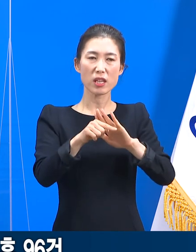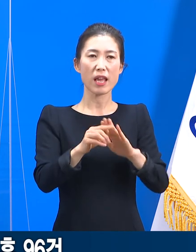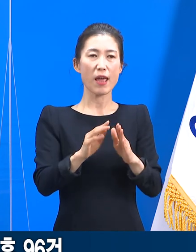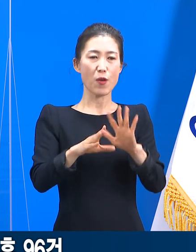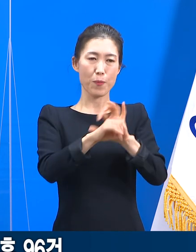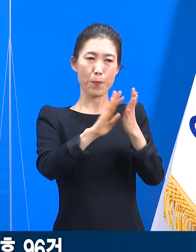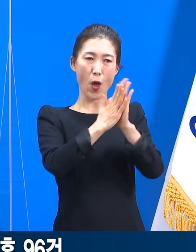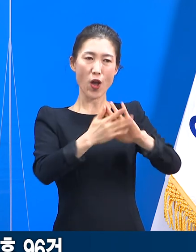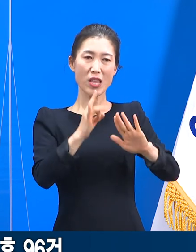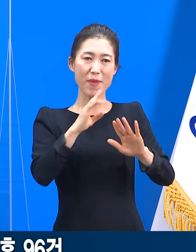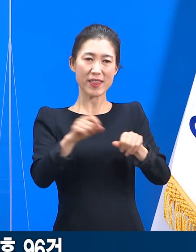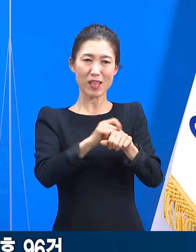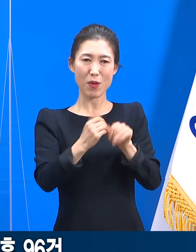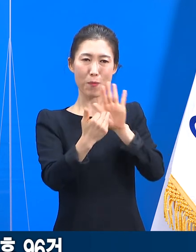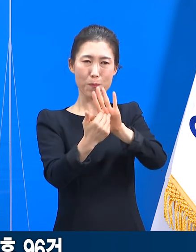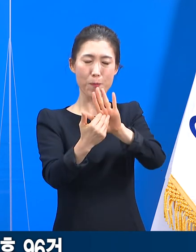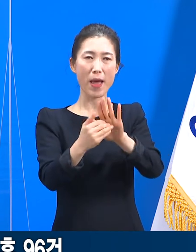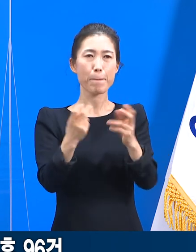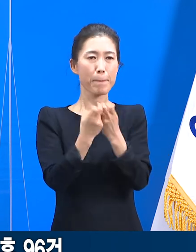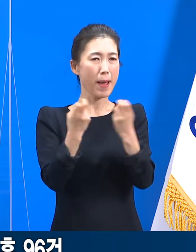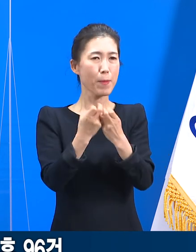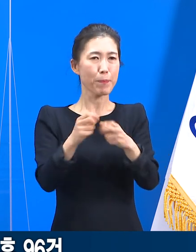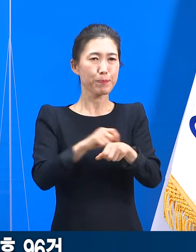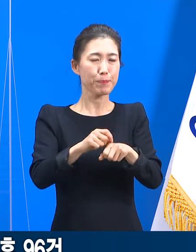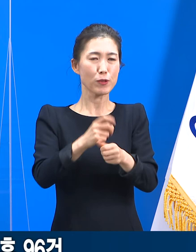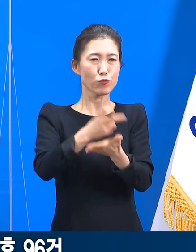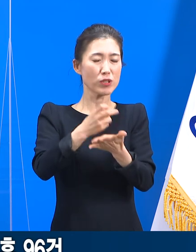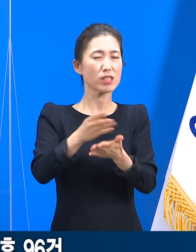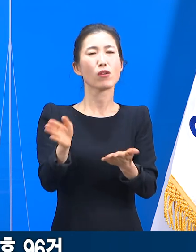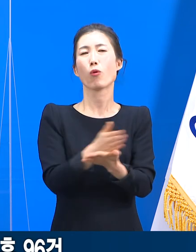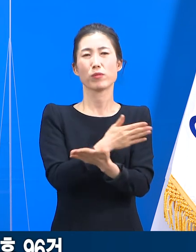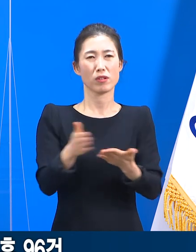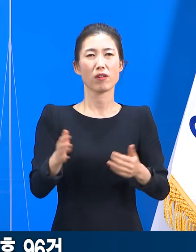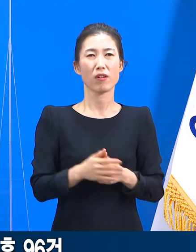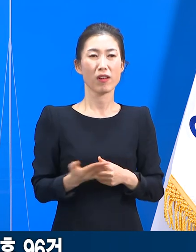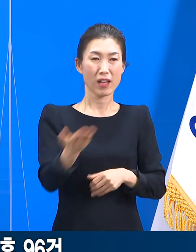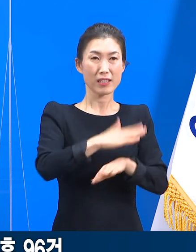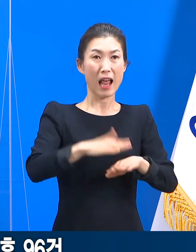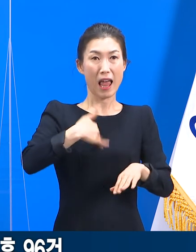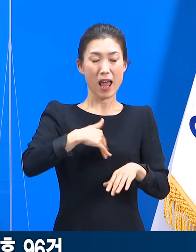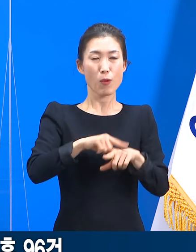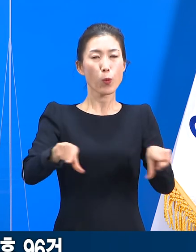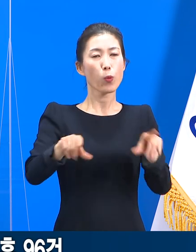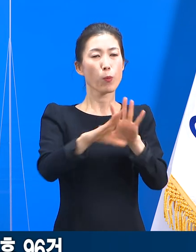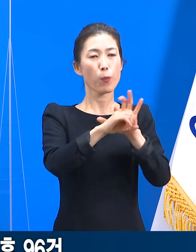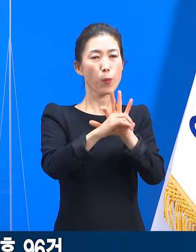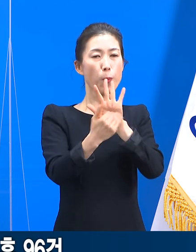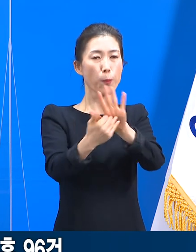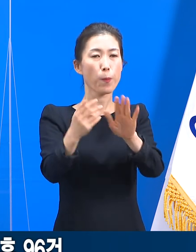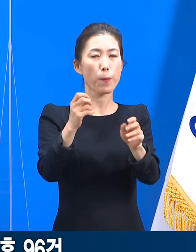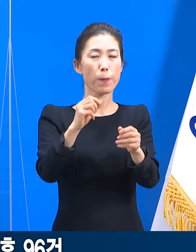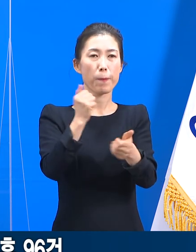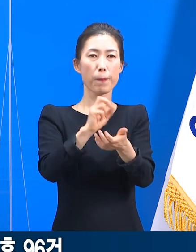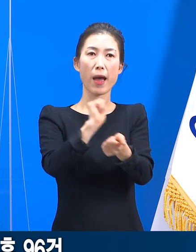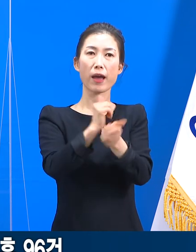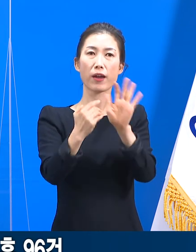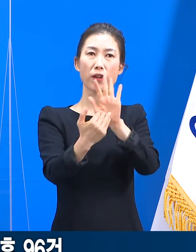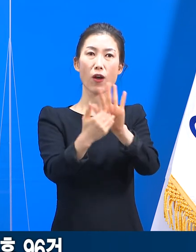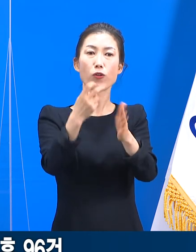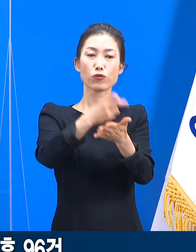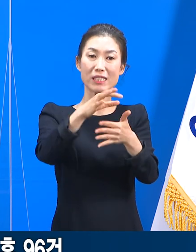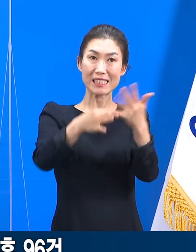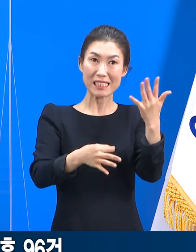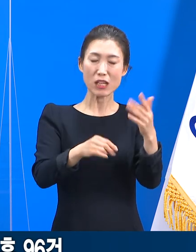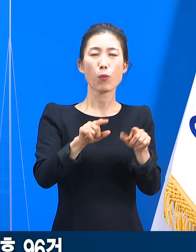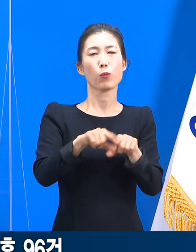통제하는 방역수칙 같은 것은 없습니다. 우리가 알고 있는 보편적인 방역수칙이 변이 바이러스